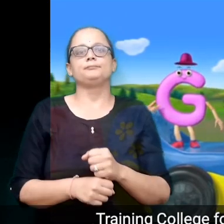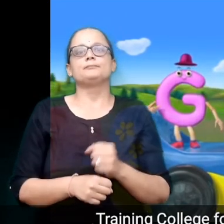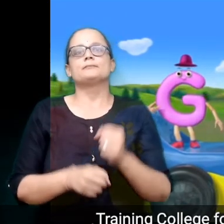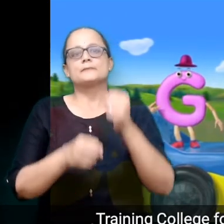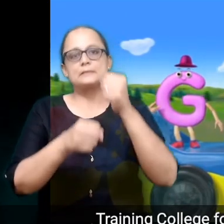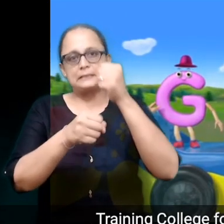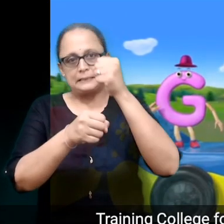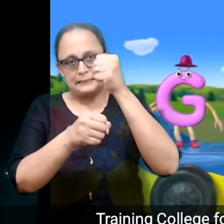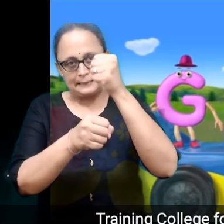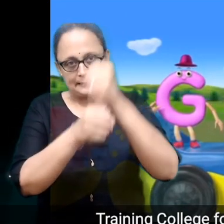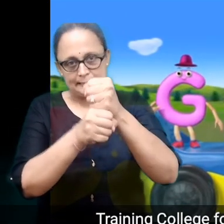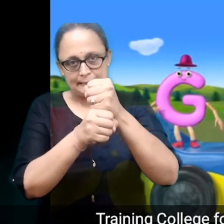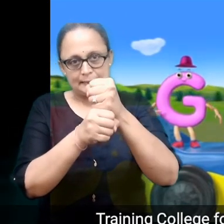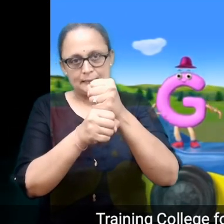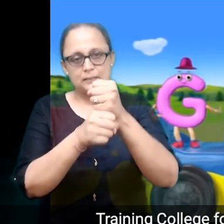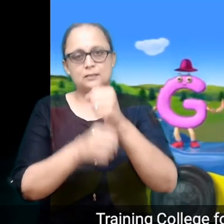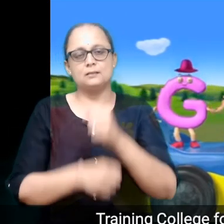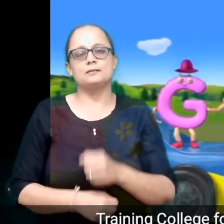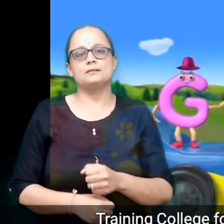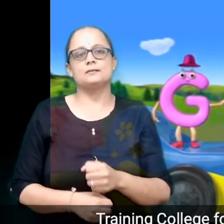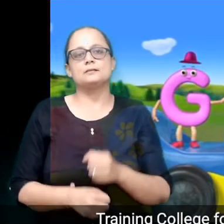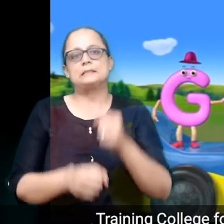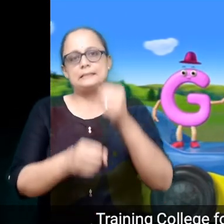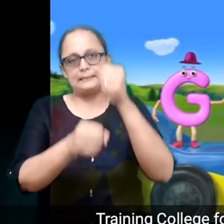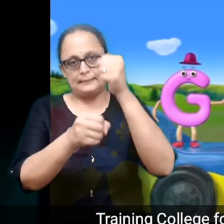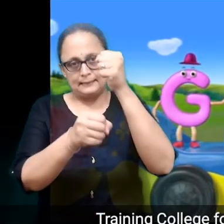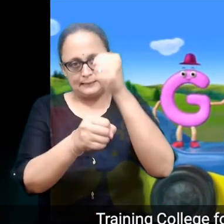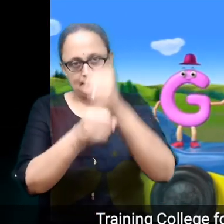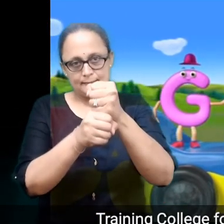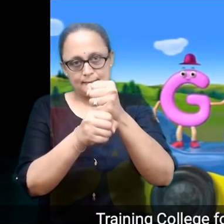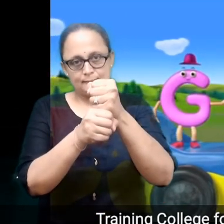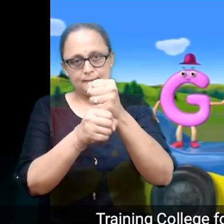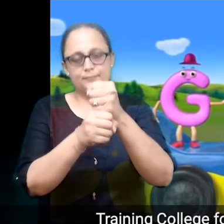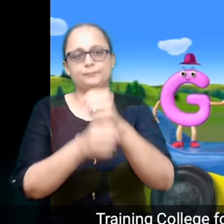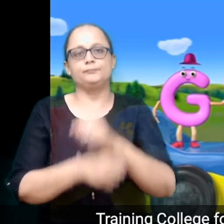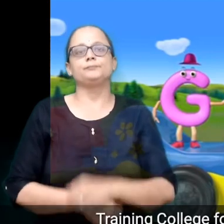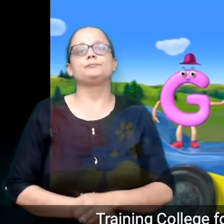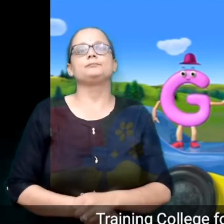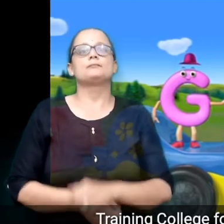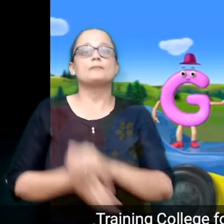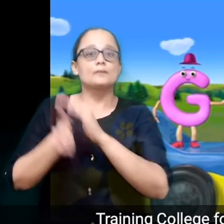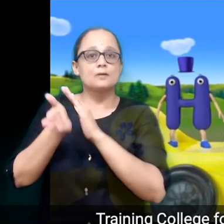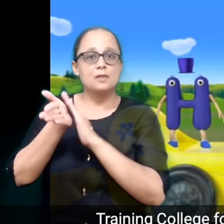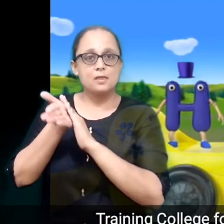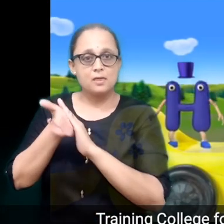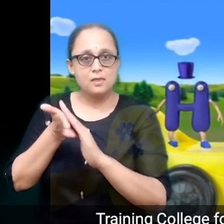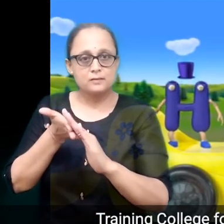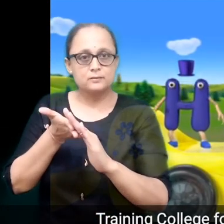G, G, G, E,